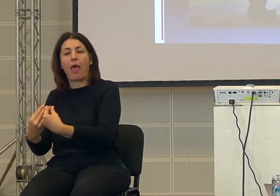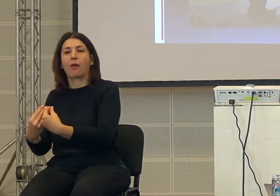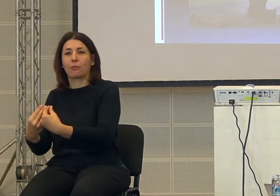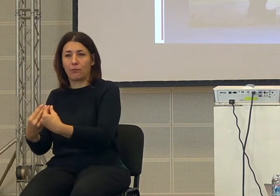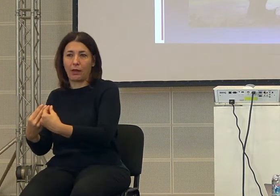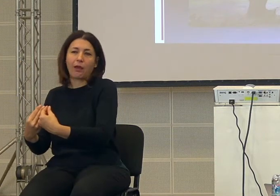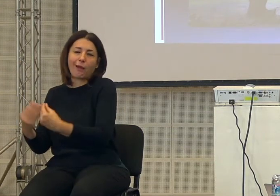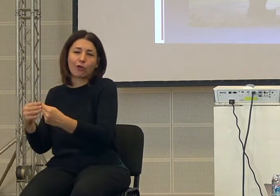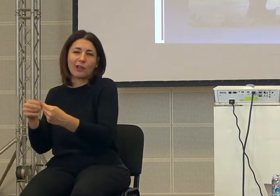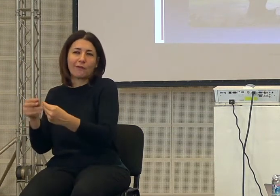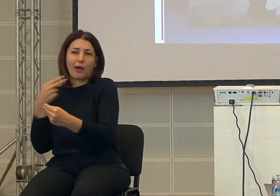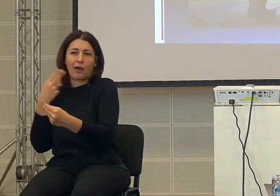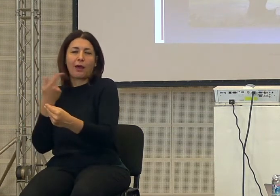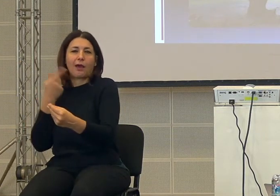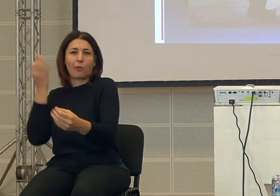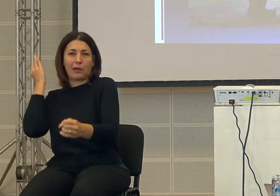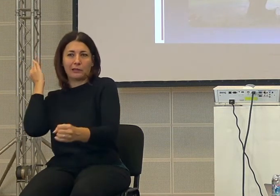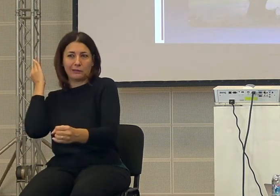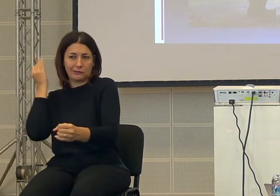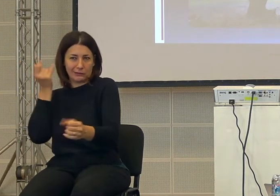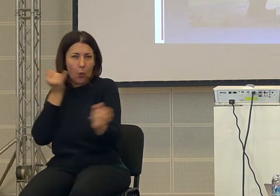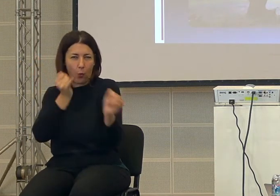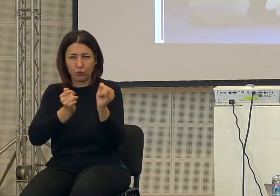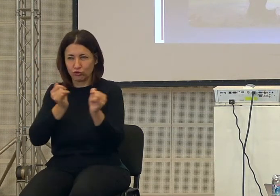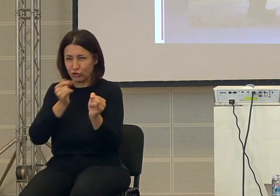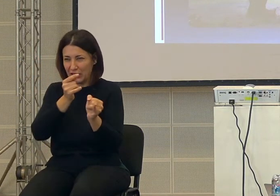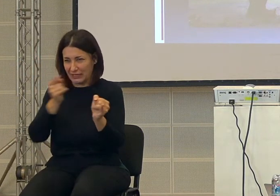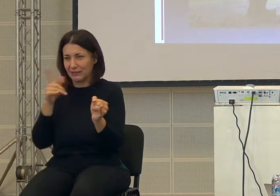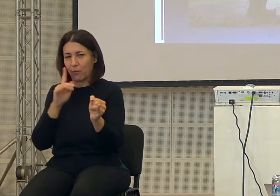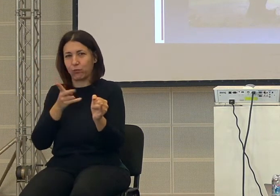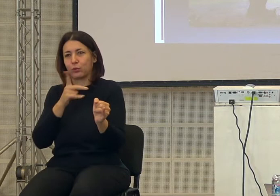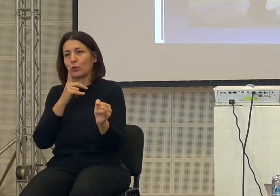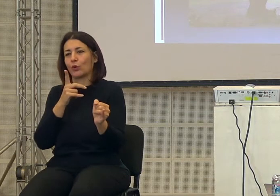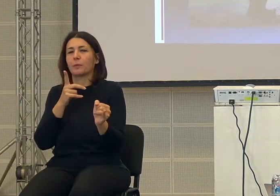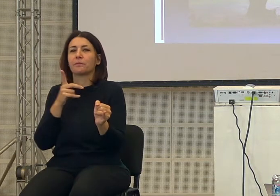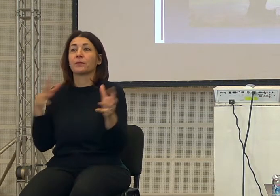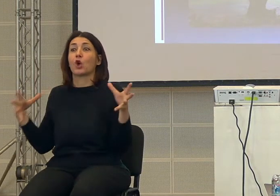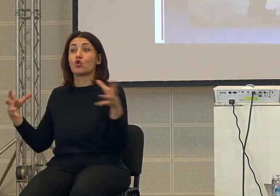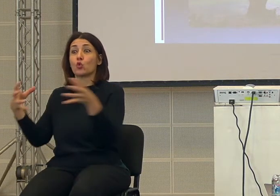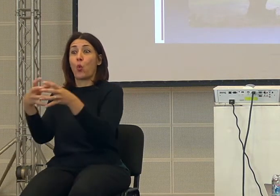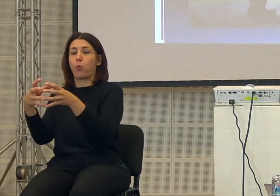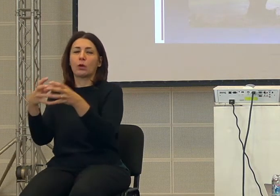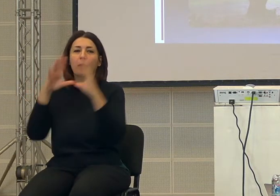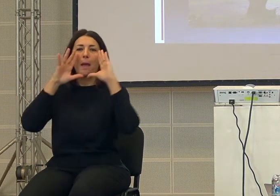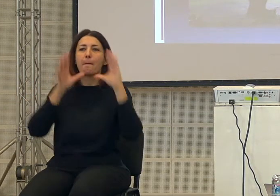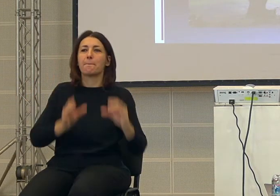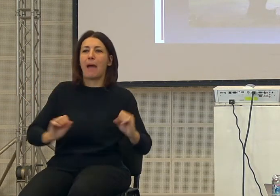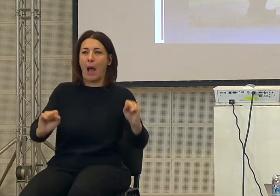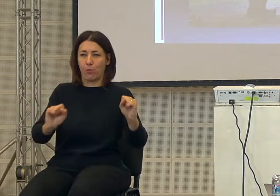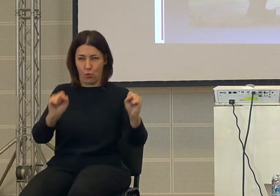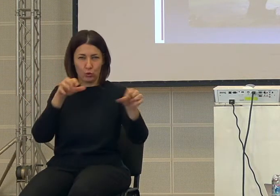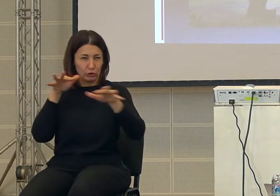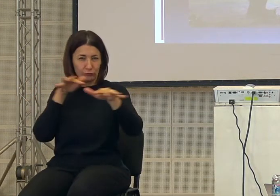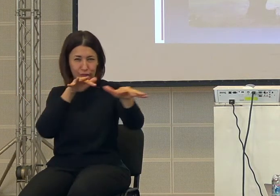di cacce, di spingere per esempio branchi interi di mammut o di altri